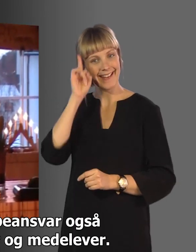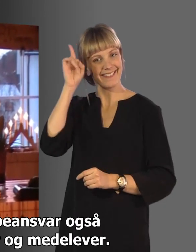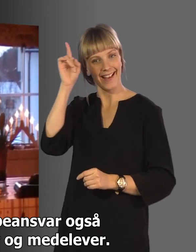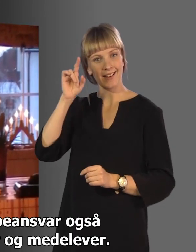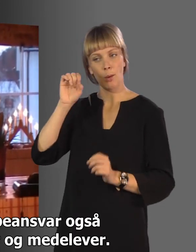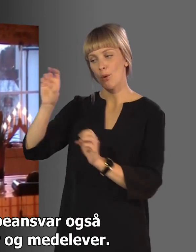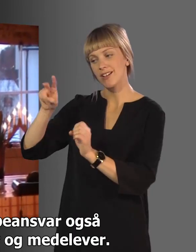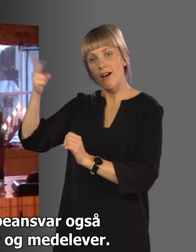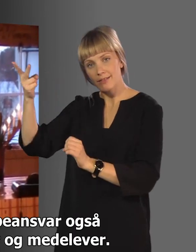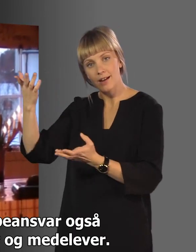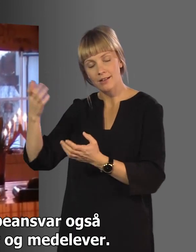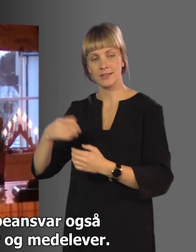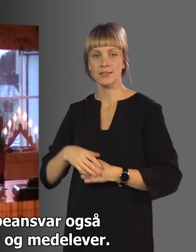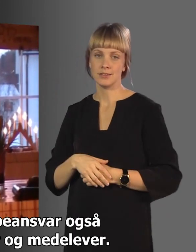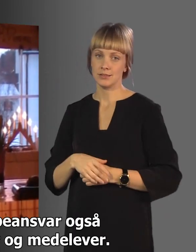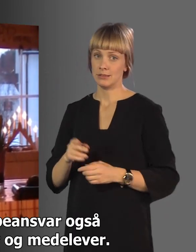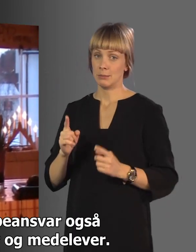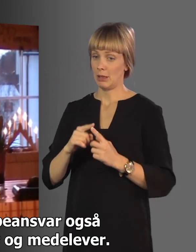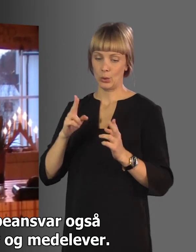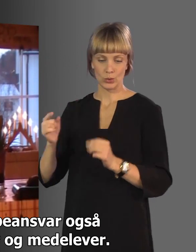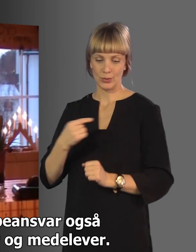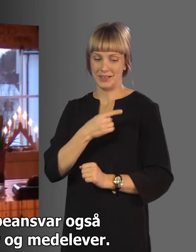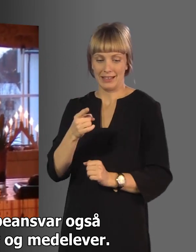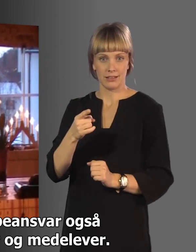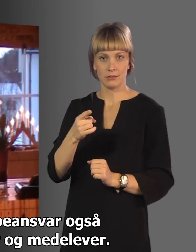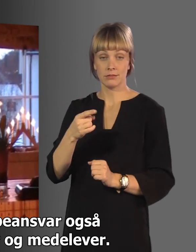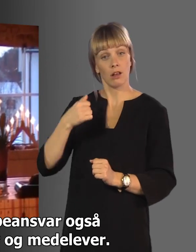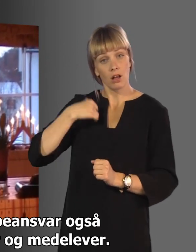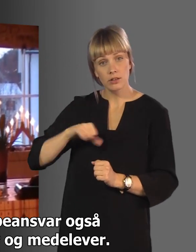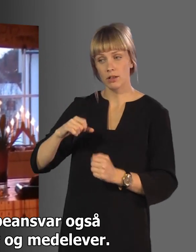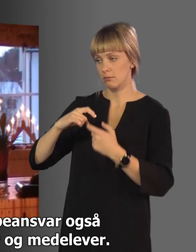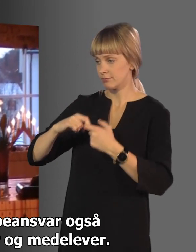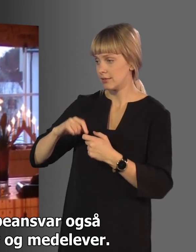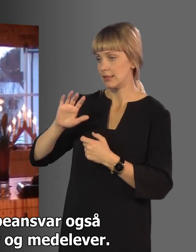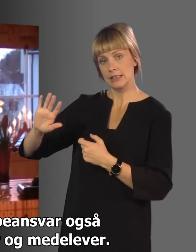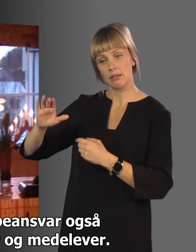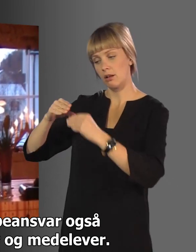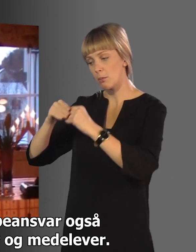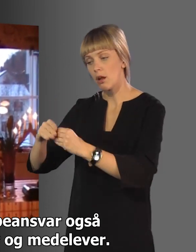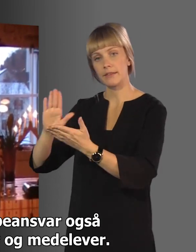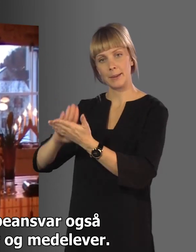om det. Men det er klart at de tar jo et kjempeansvar for sine kamerater og sine medelever.